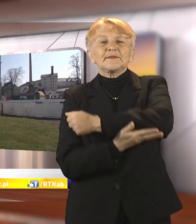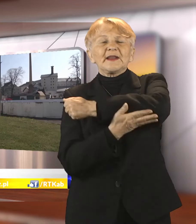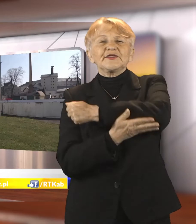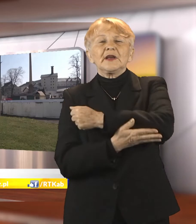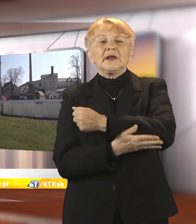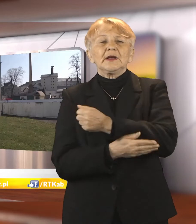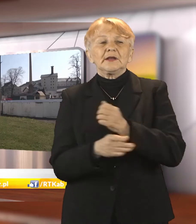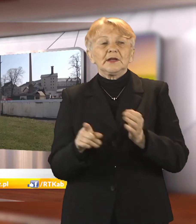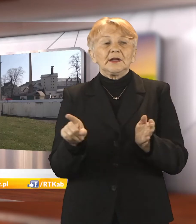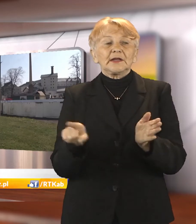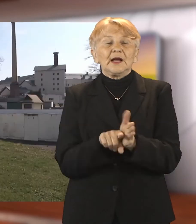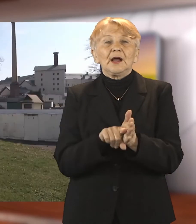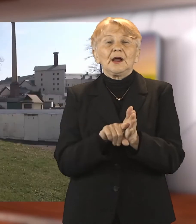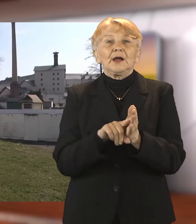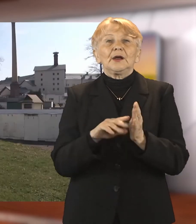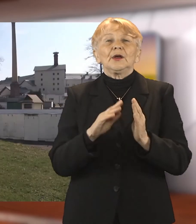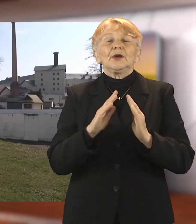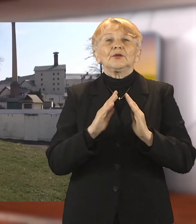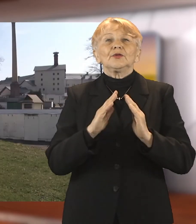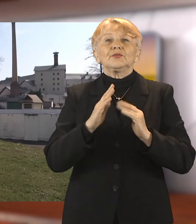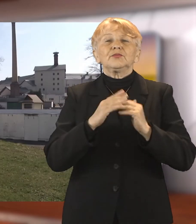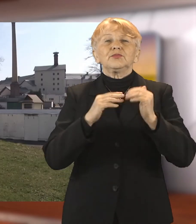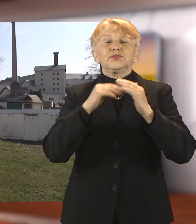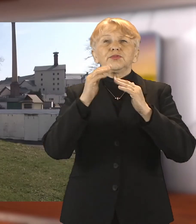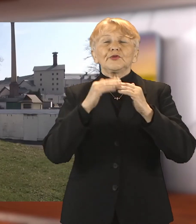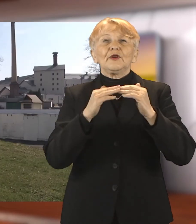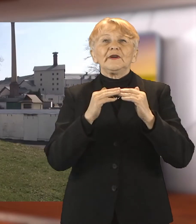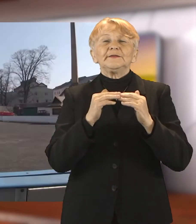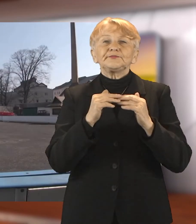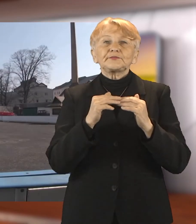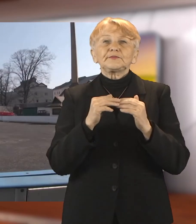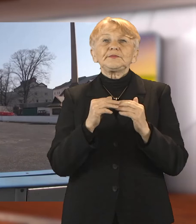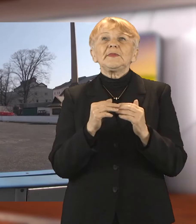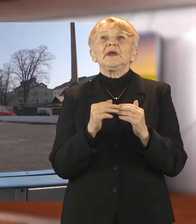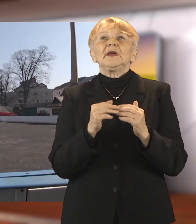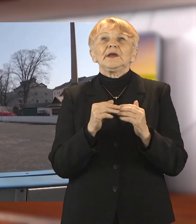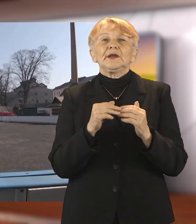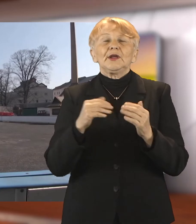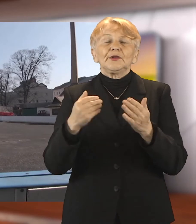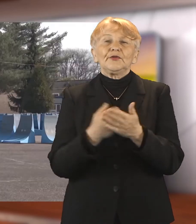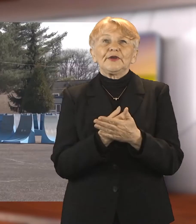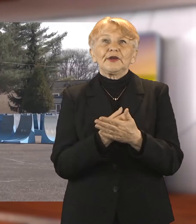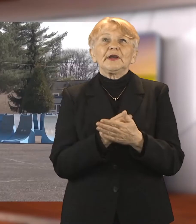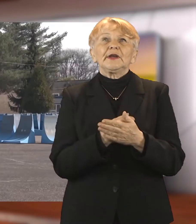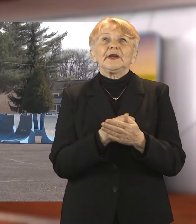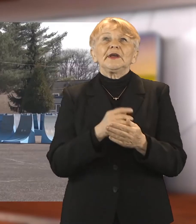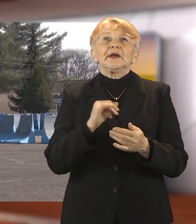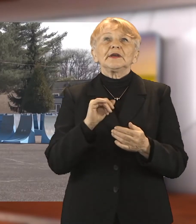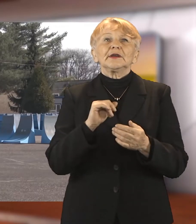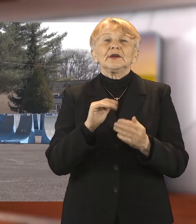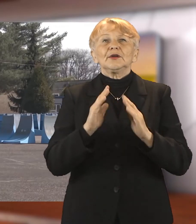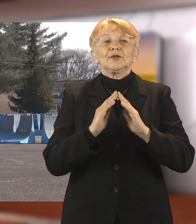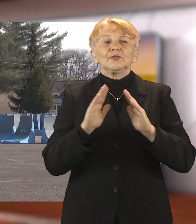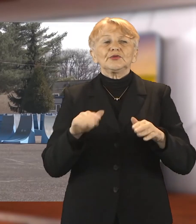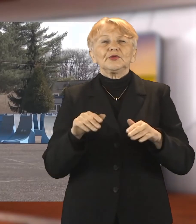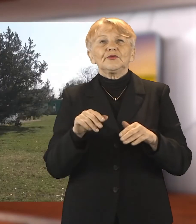obecnego lodowiska przy Zamkowej. Racibórz otrzymał 4 miliony złotych w ramach Rządowego Funduszu Inwestycji Lokalnych. Miasto wnioskowało